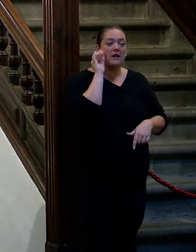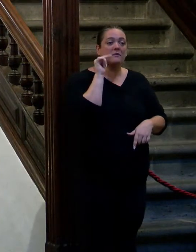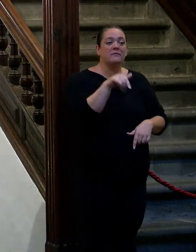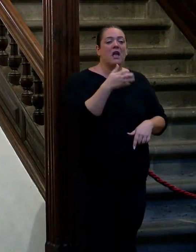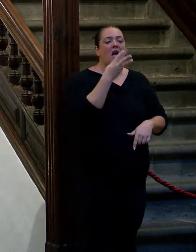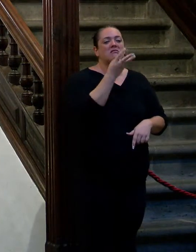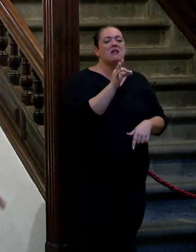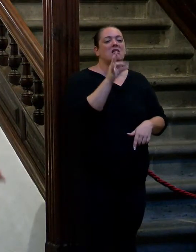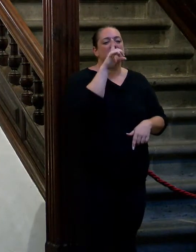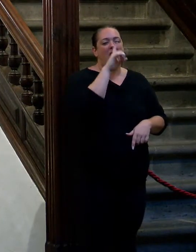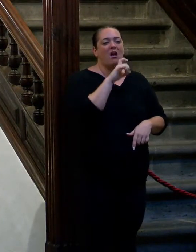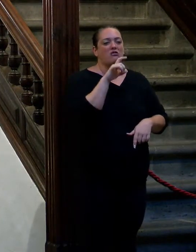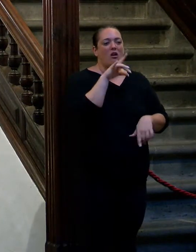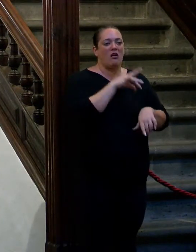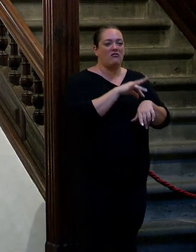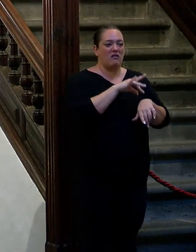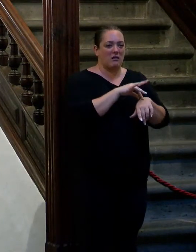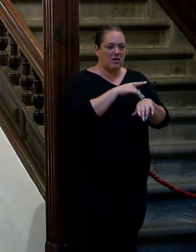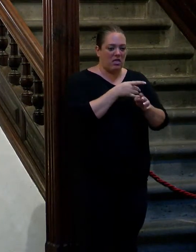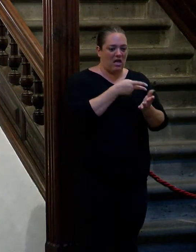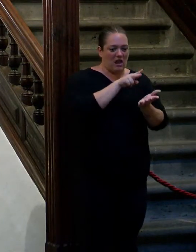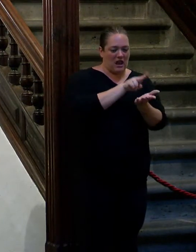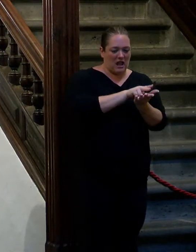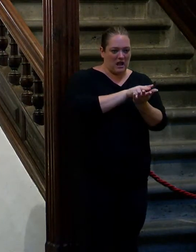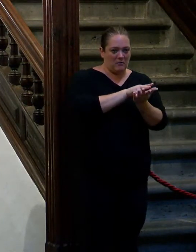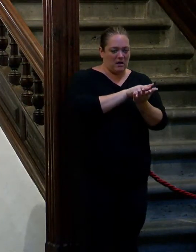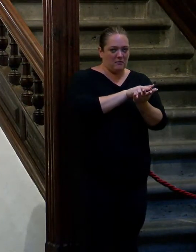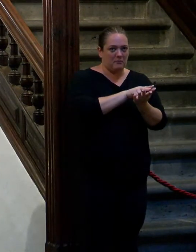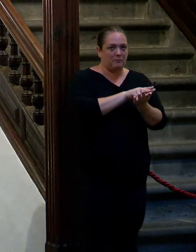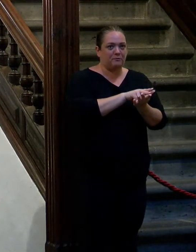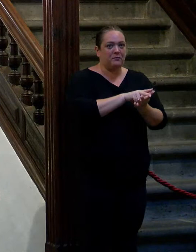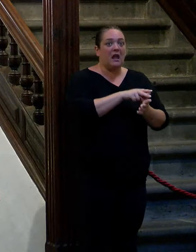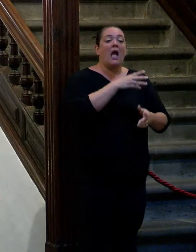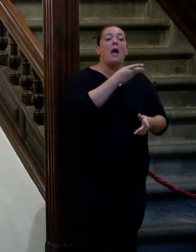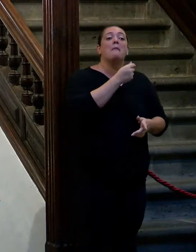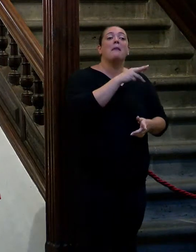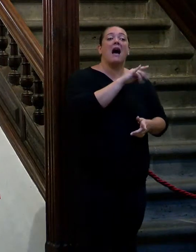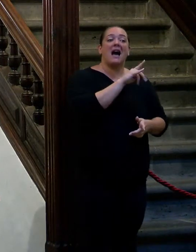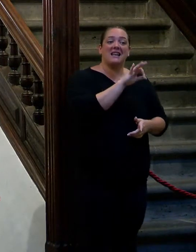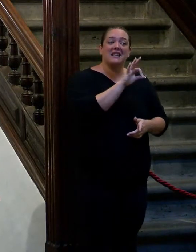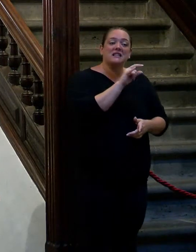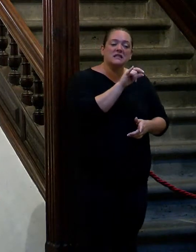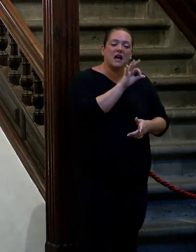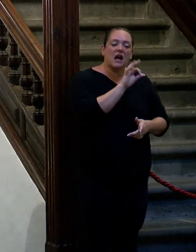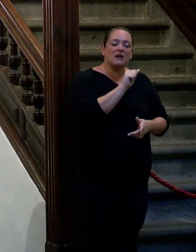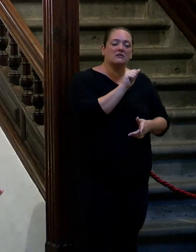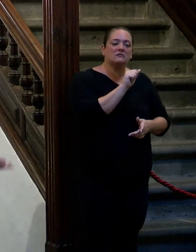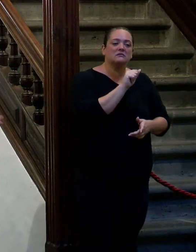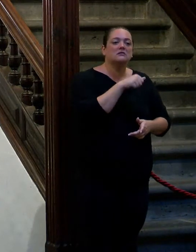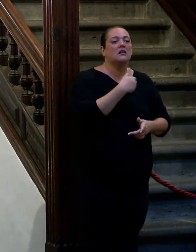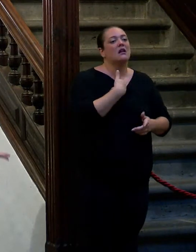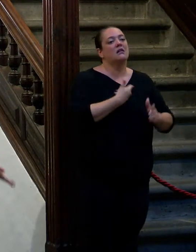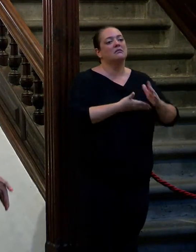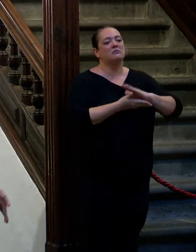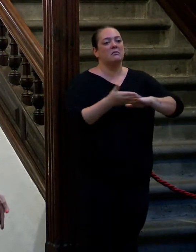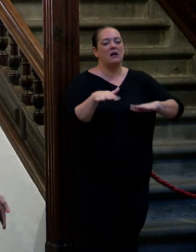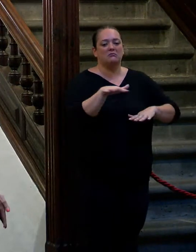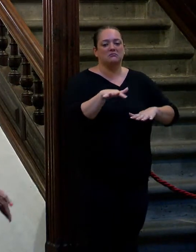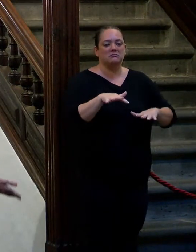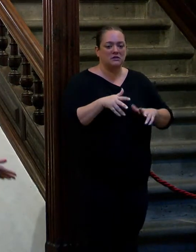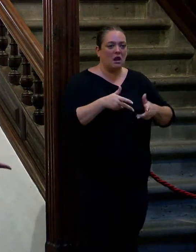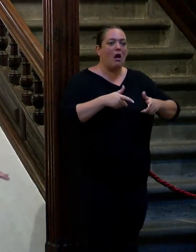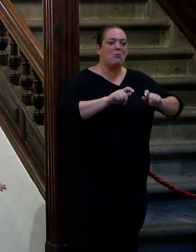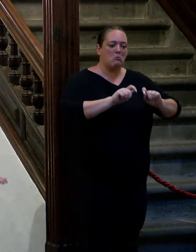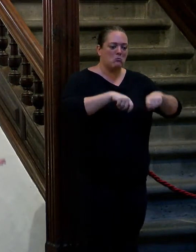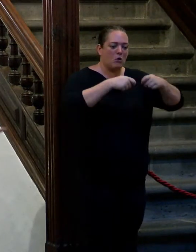30 años sin enfermedad aparente que recorta también soy yo y Marisa Paredes cuando llega a un sitio y no se puede quitar los